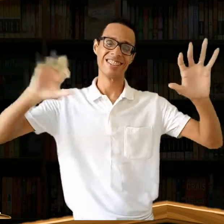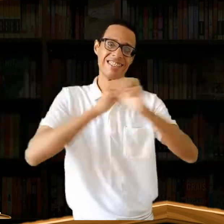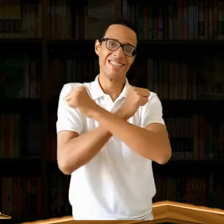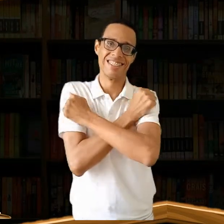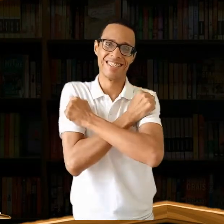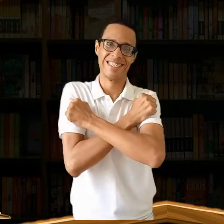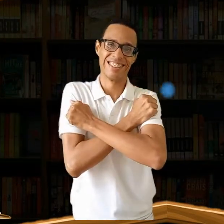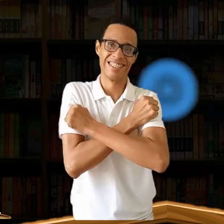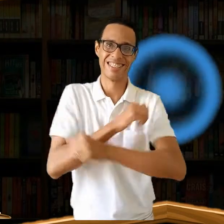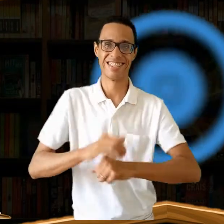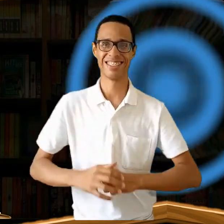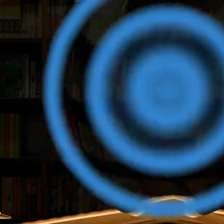abraço! Tchau, tchau!